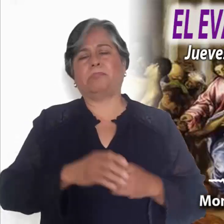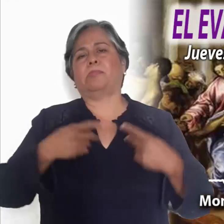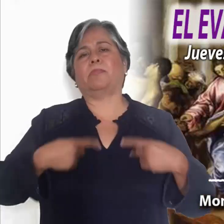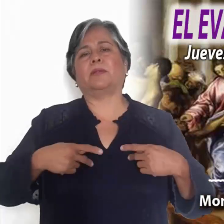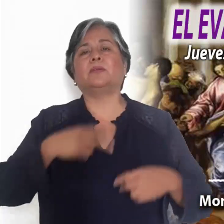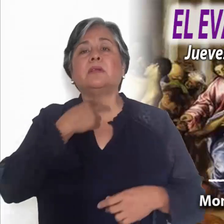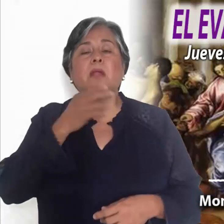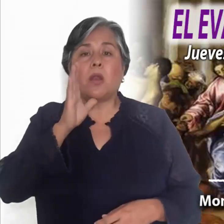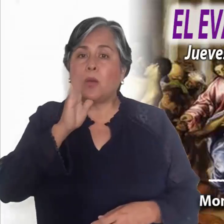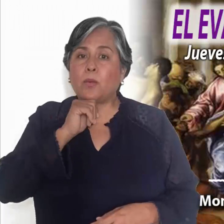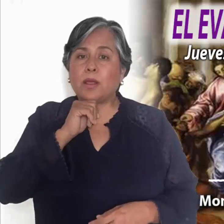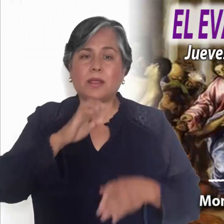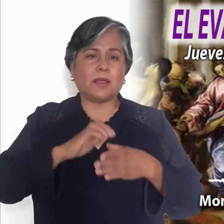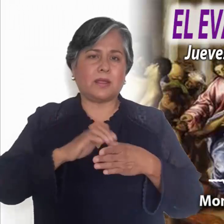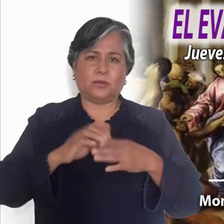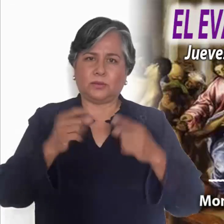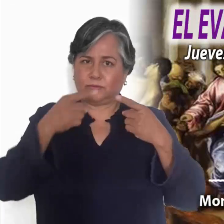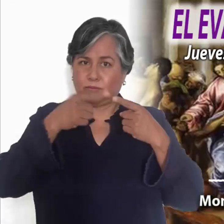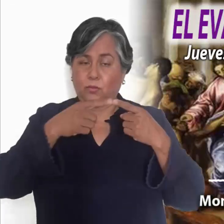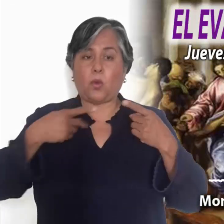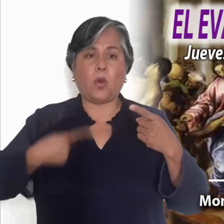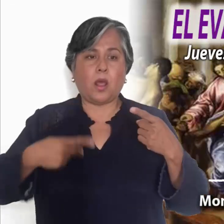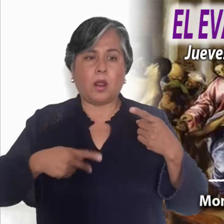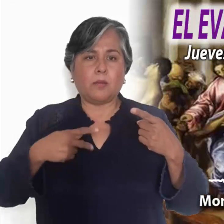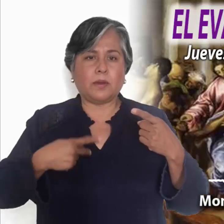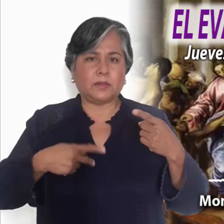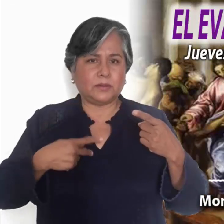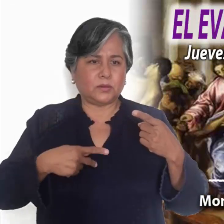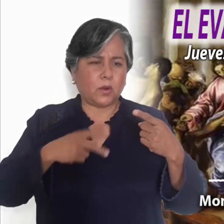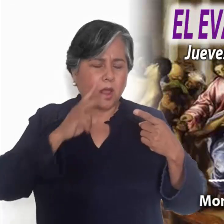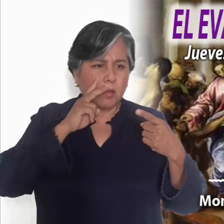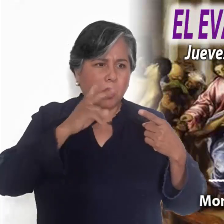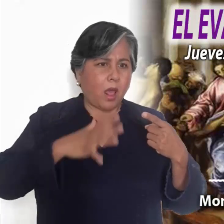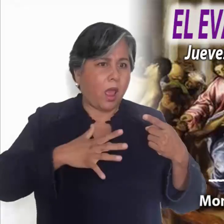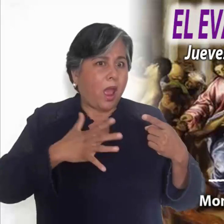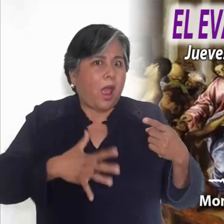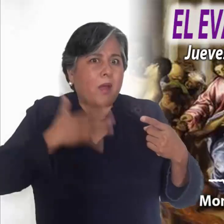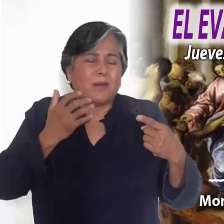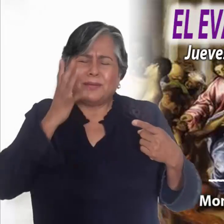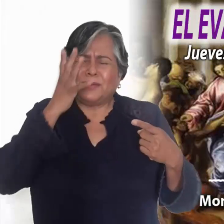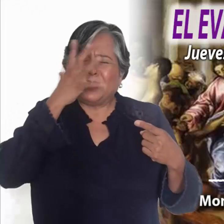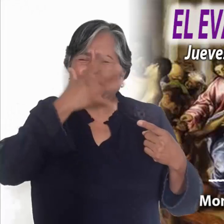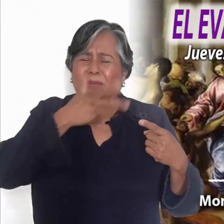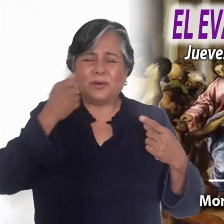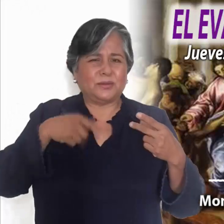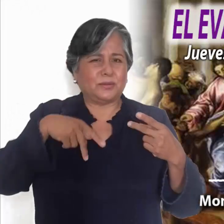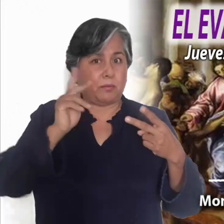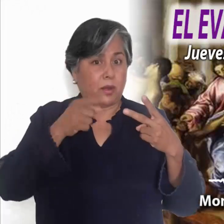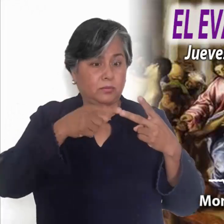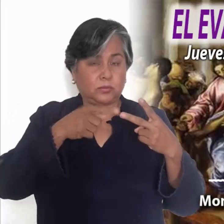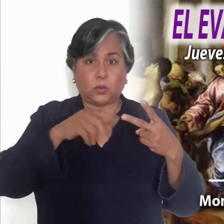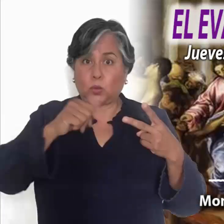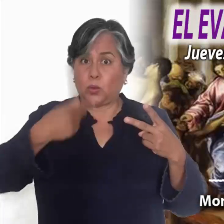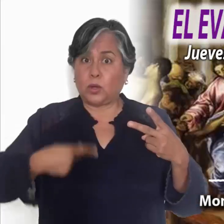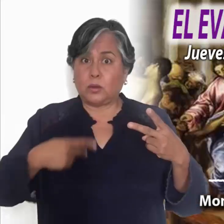un mudo, es cierto que algunos se quedan maravillados, pero otros se ponen a juzgar y a criticar hasta acusarlo